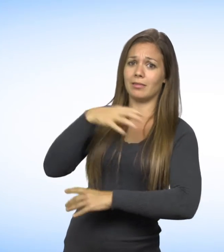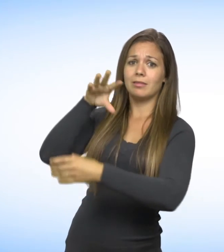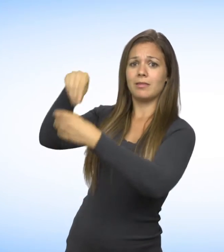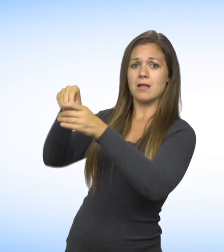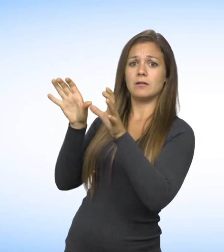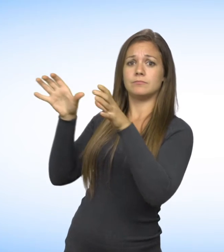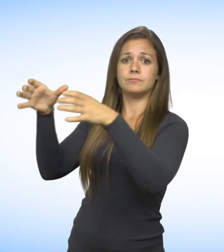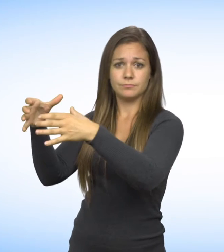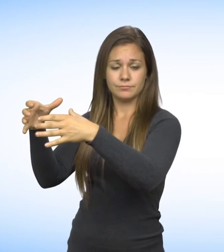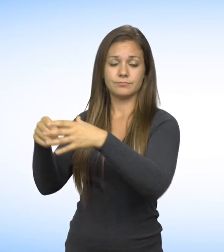auriez déposée à la commission.